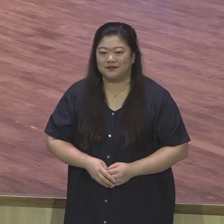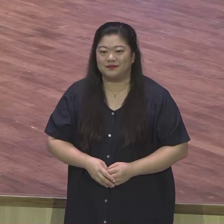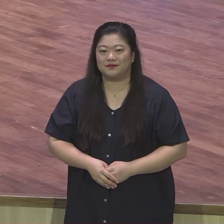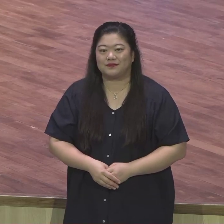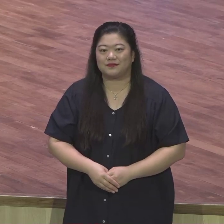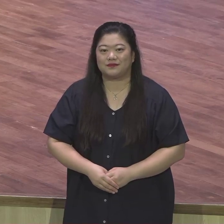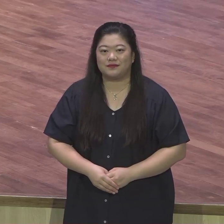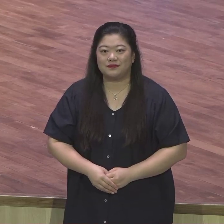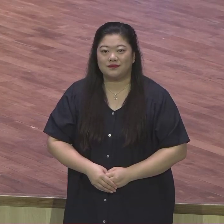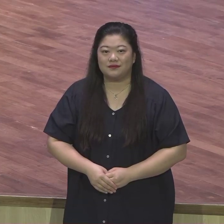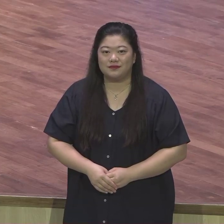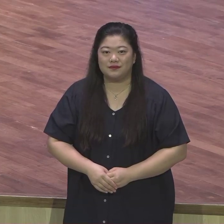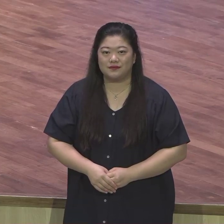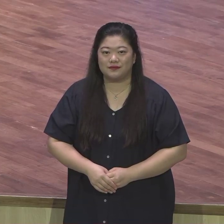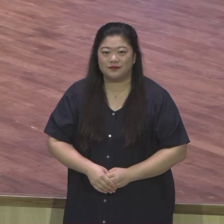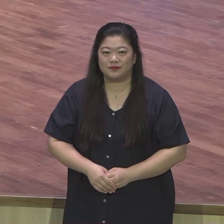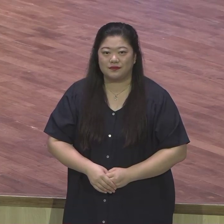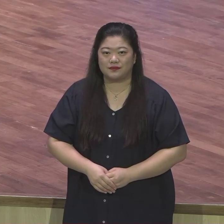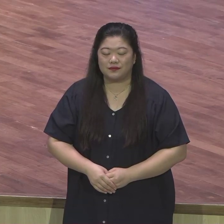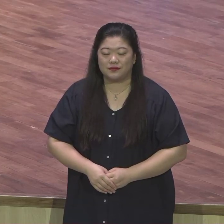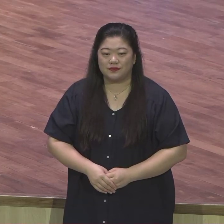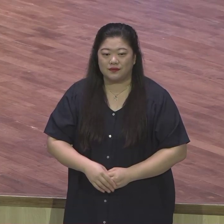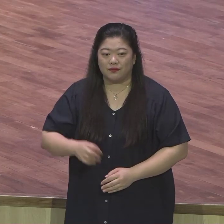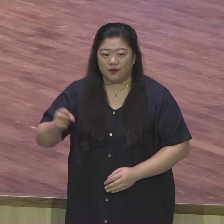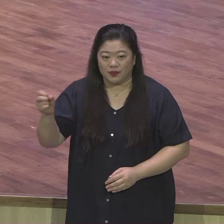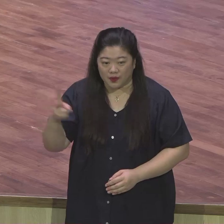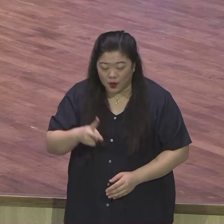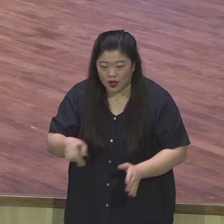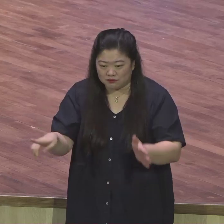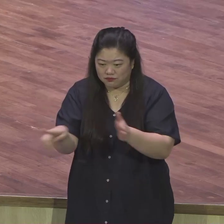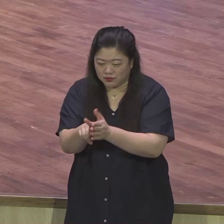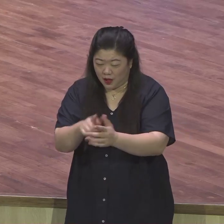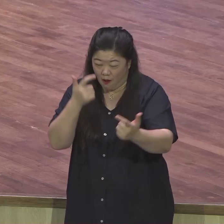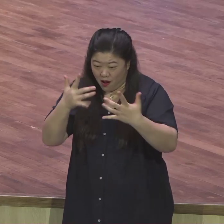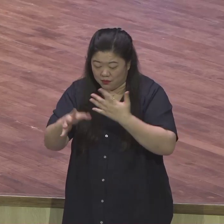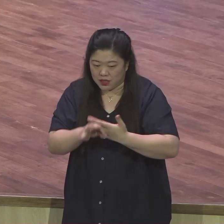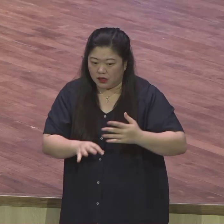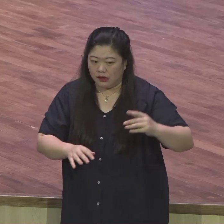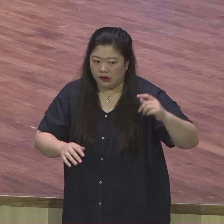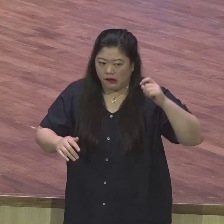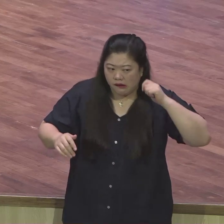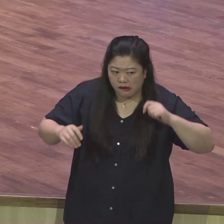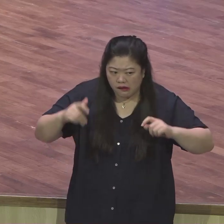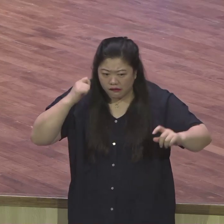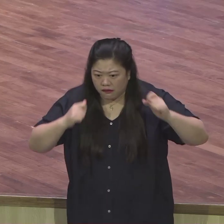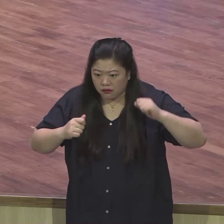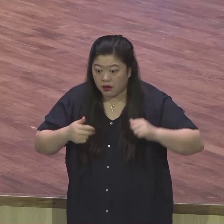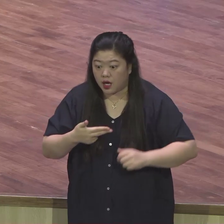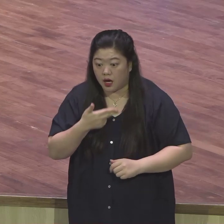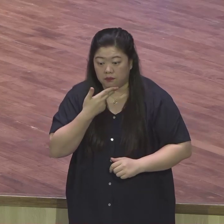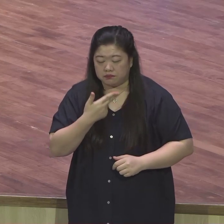절대 자추르동하지 않고 믿음에 무한 도전하는 사람이요. 믿음으로 무한 도전하는 사람이요.